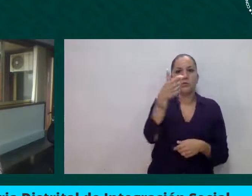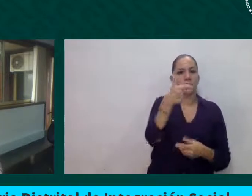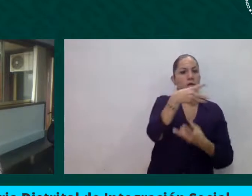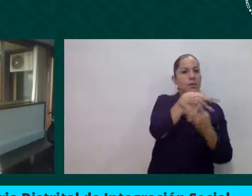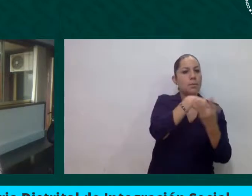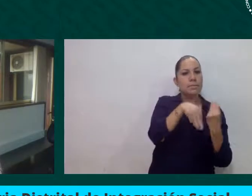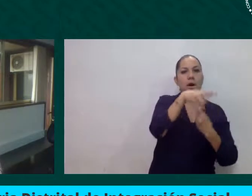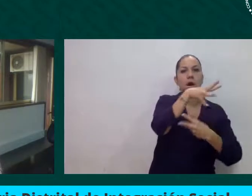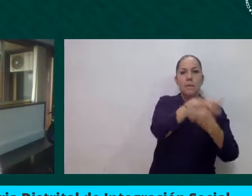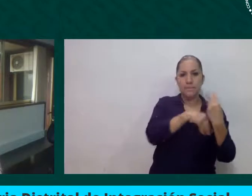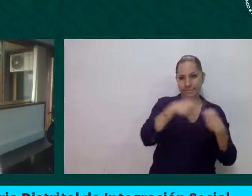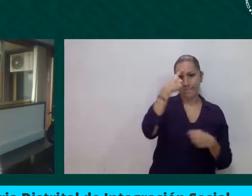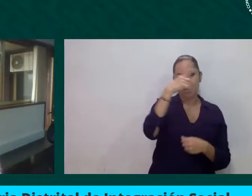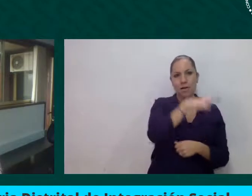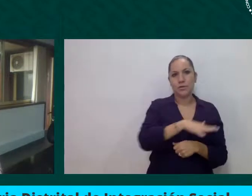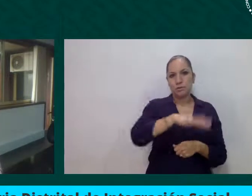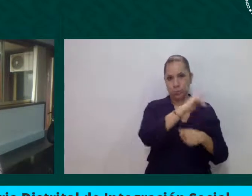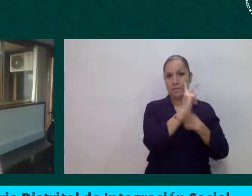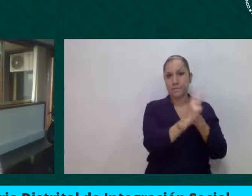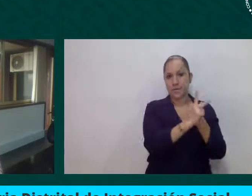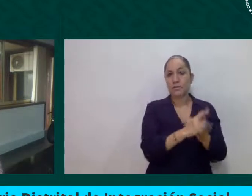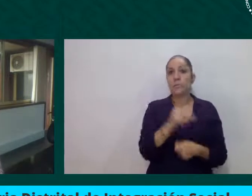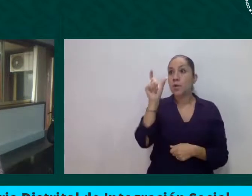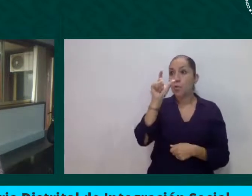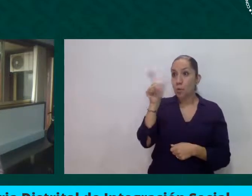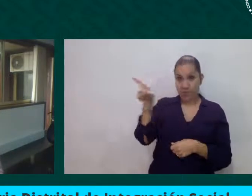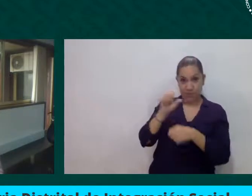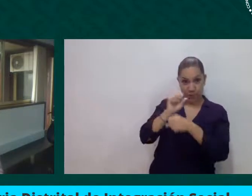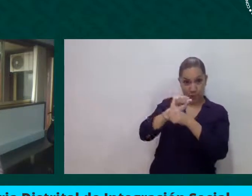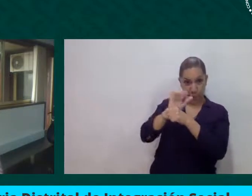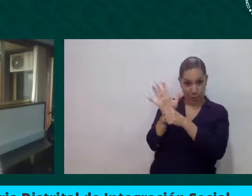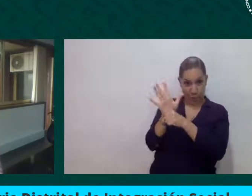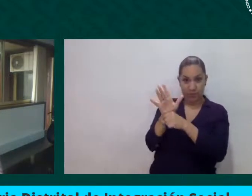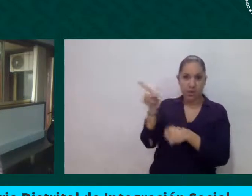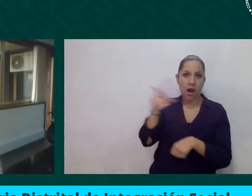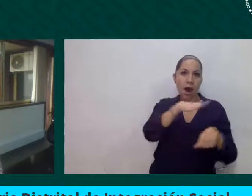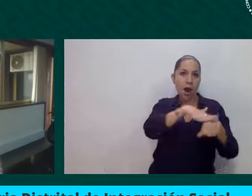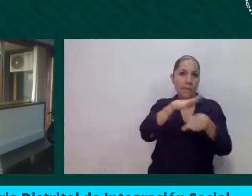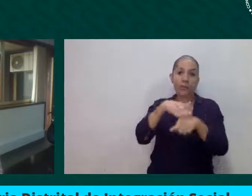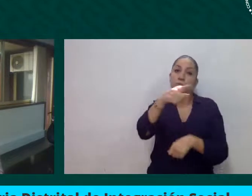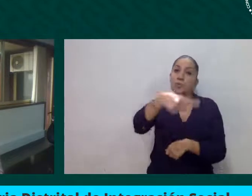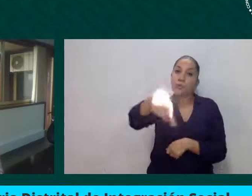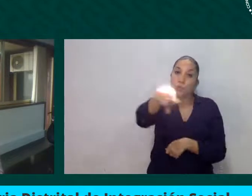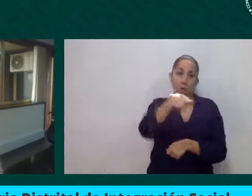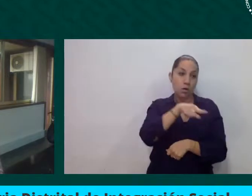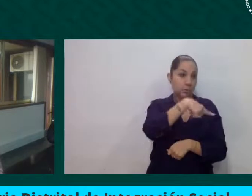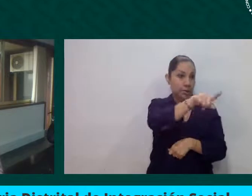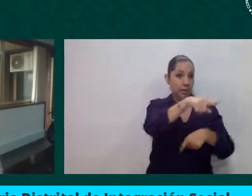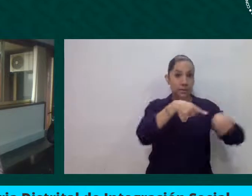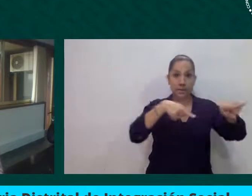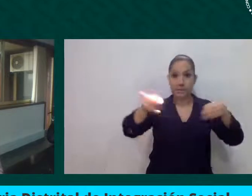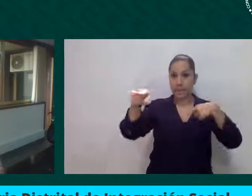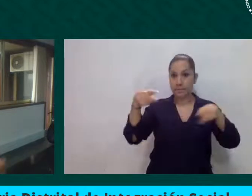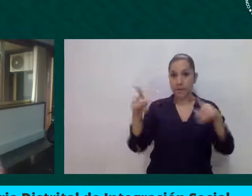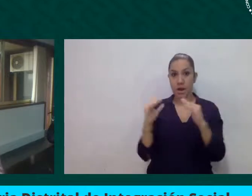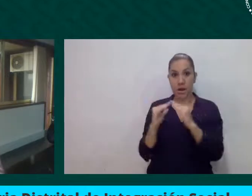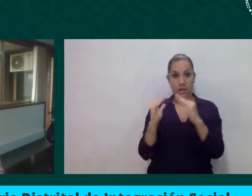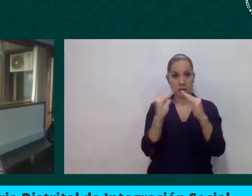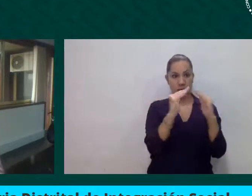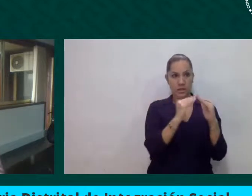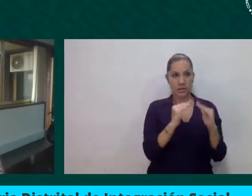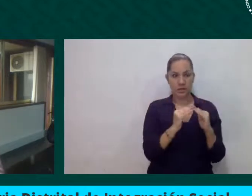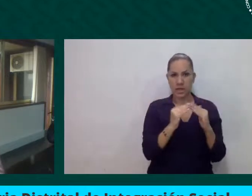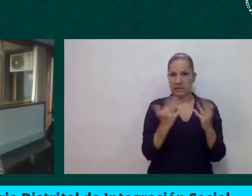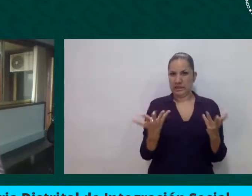casas y no pueden salir, pues obviamente los estados no tienen toda la respuesta ya inacabada de un